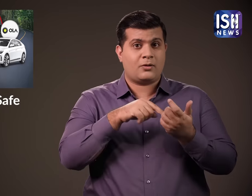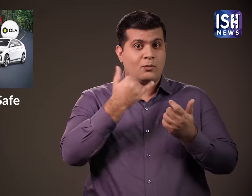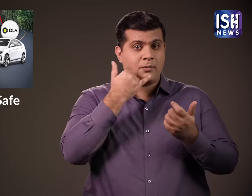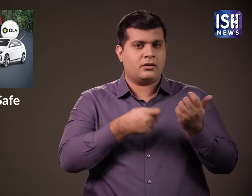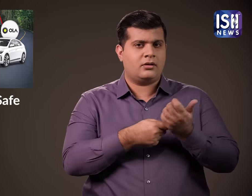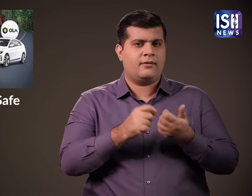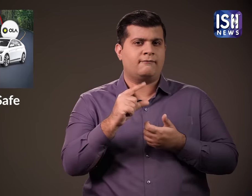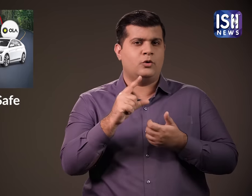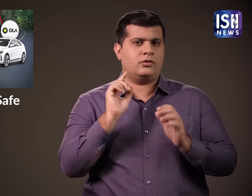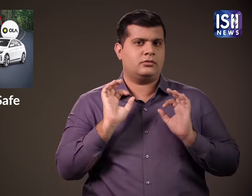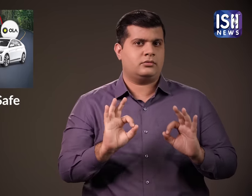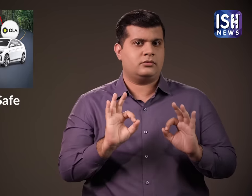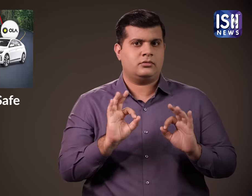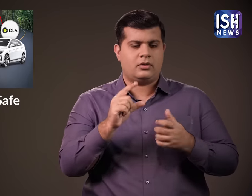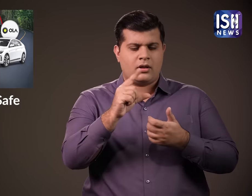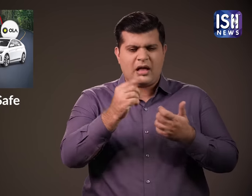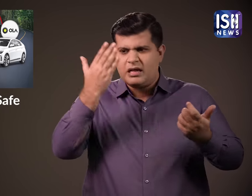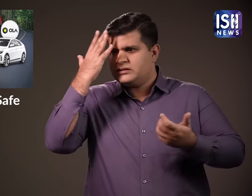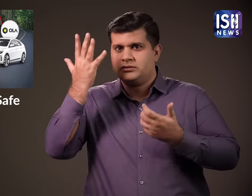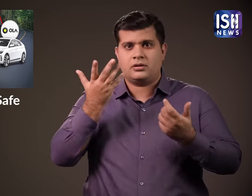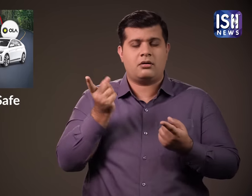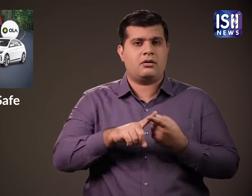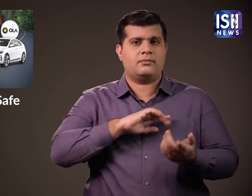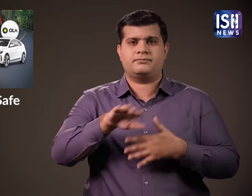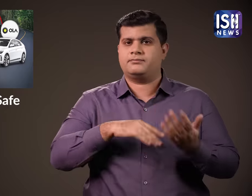किसी भी आपा स्थित्ती के लिए अपने मुबाइल को पूरी तरह चार्ज रखे